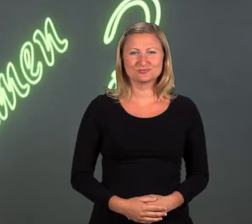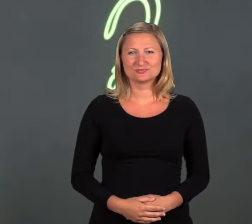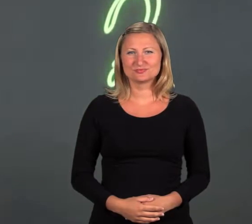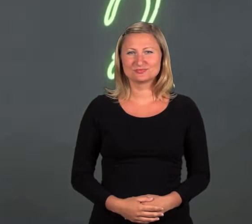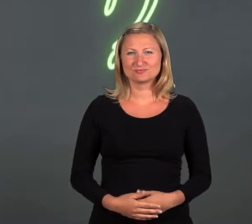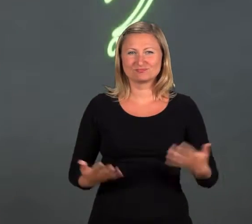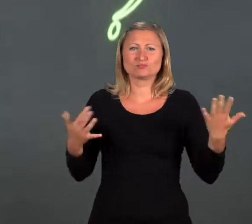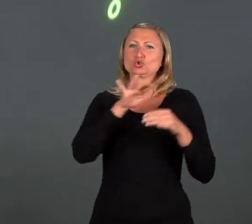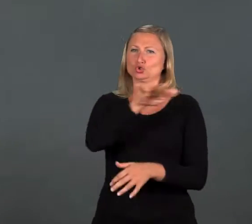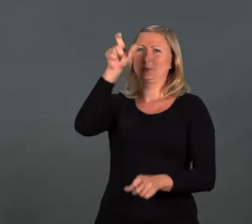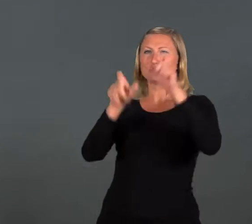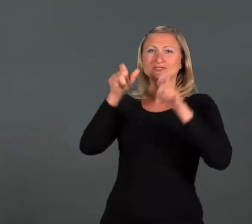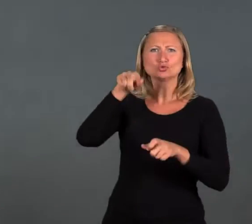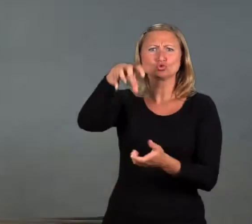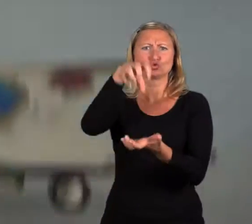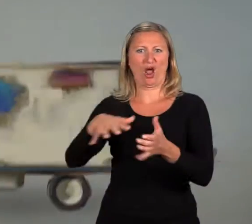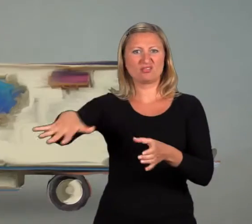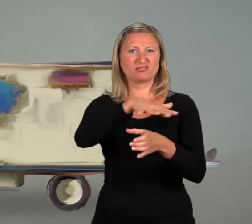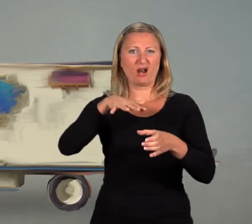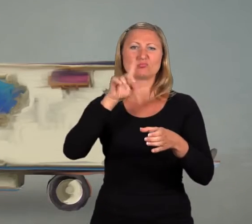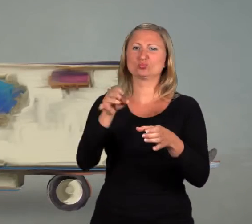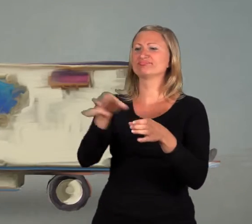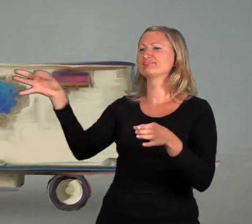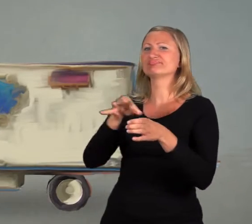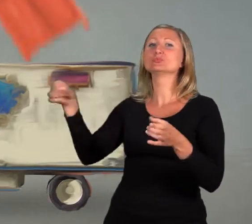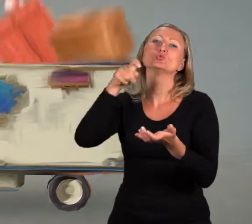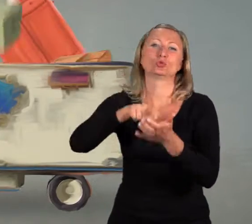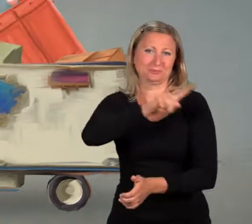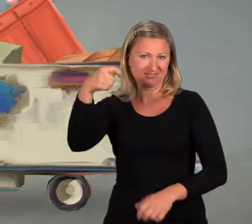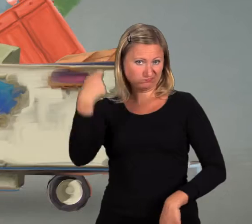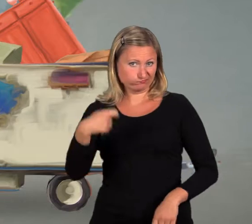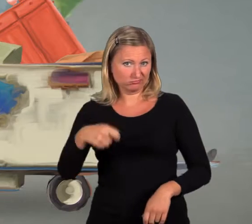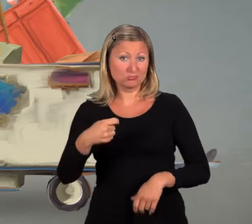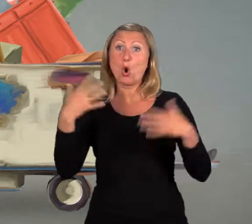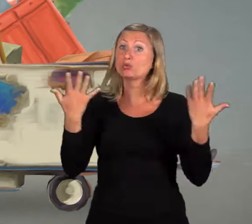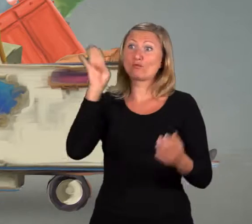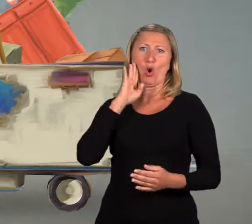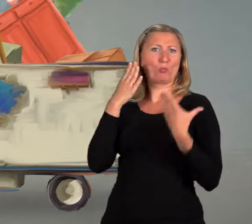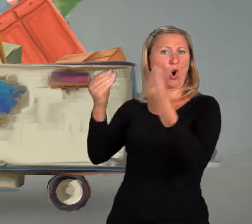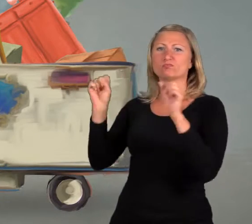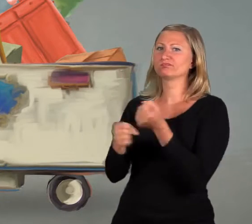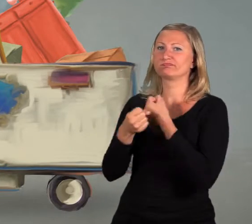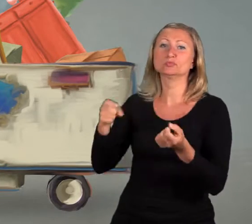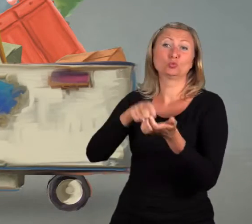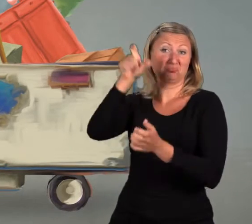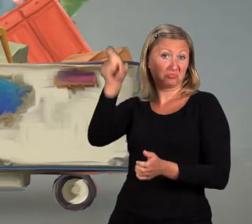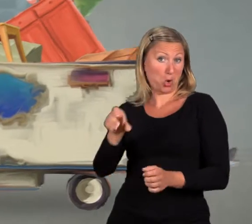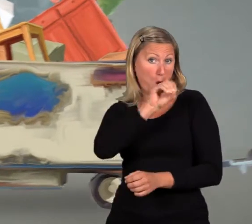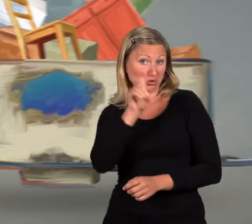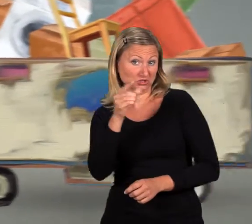Es gibt Menschen, die aus ihren Stadtteilen wegziehen müssen Weil die Mieten zu teuer für sie werden Oder die gar nicht erst eine Wohnung